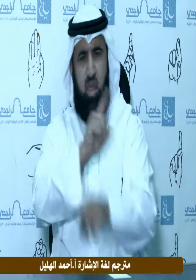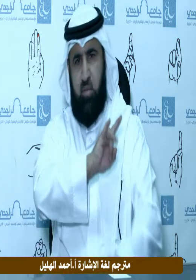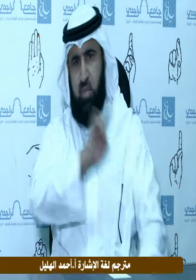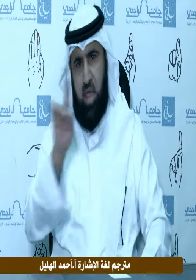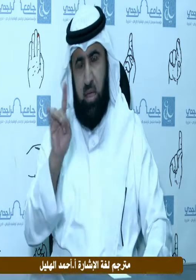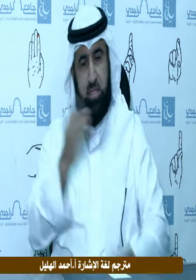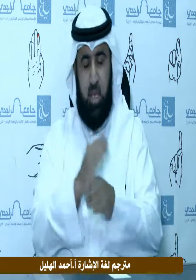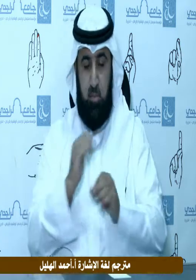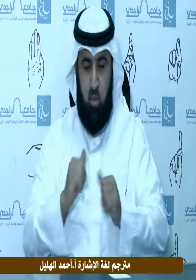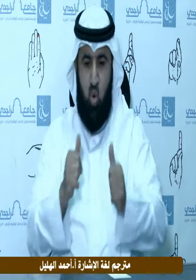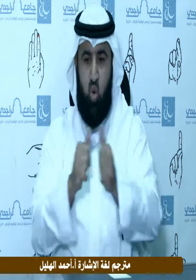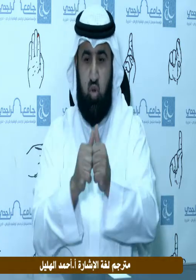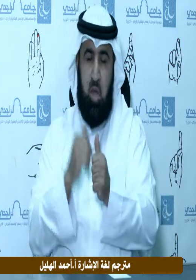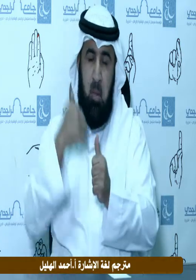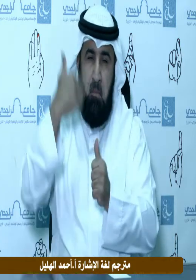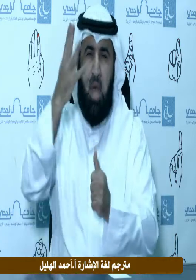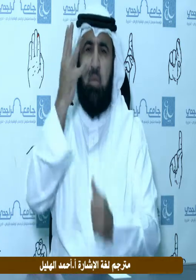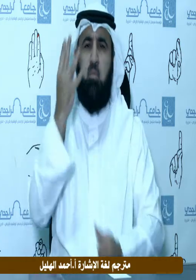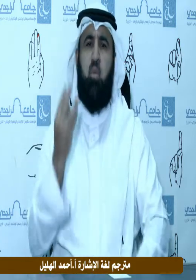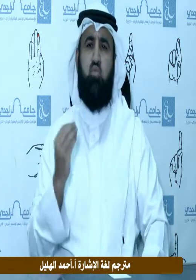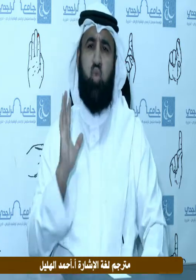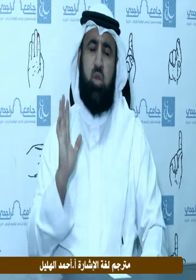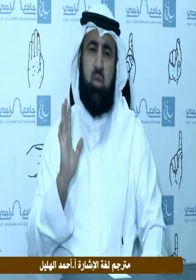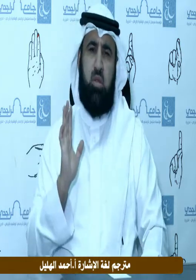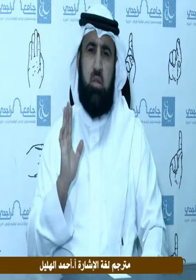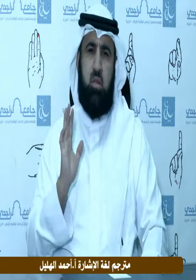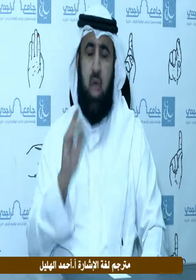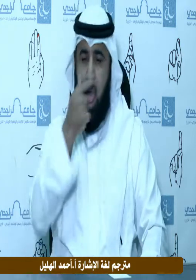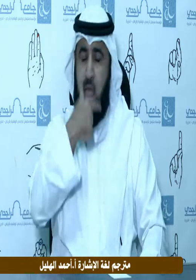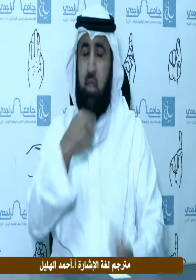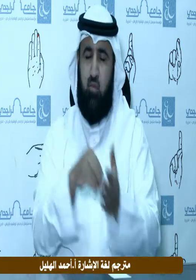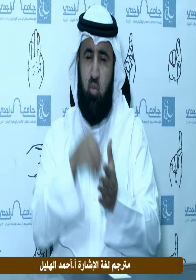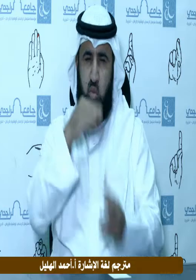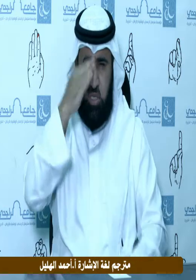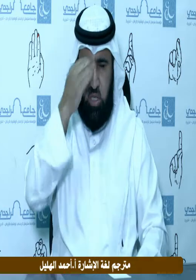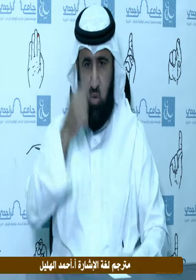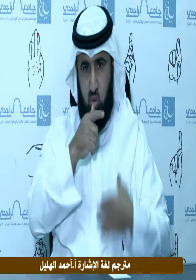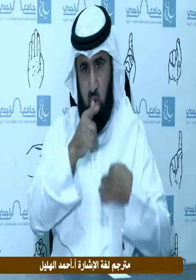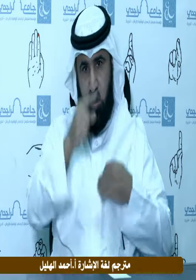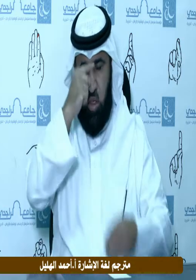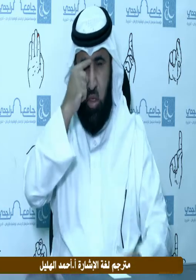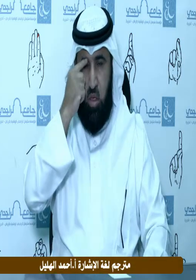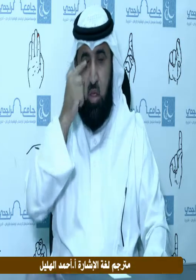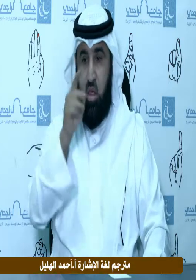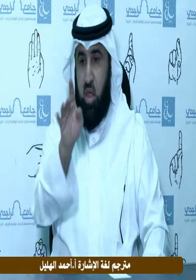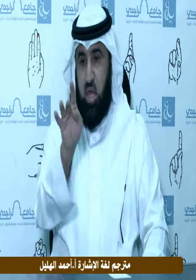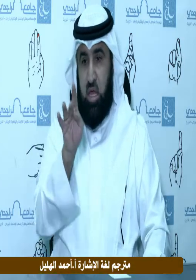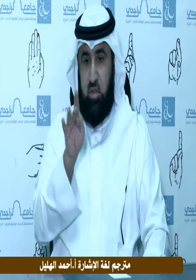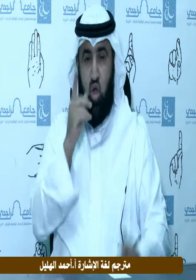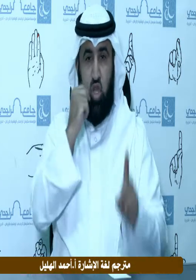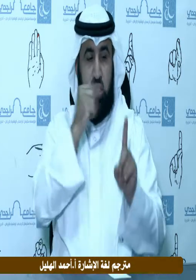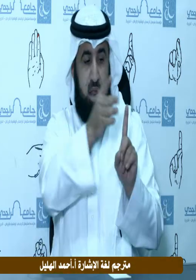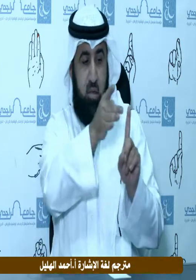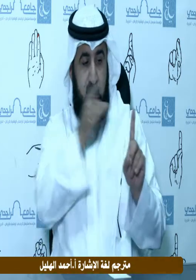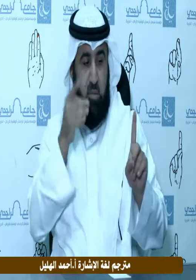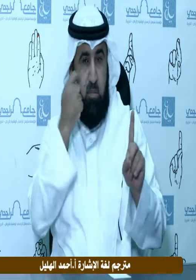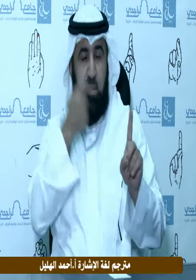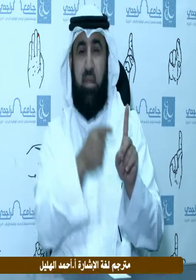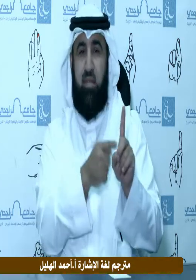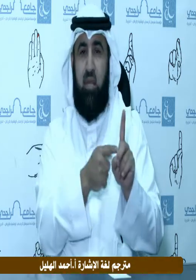والنبي صلى الله عليه وسلم يقول إذا خطب الرجل امرأة